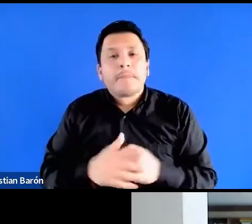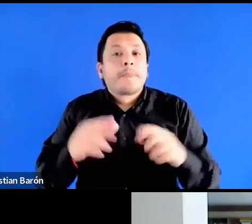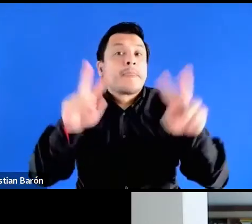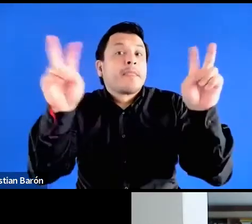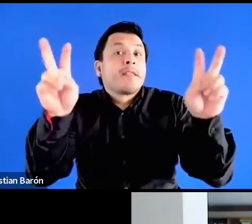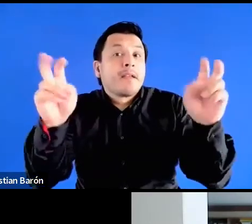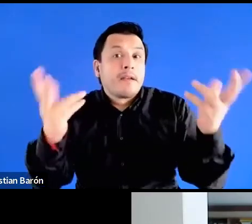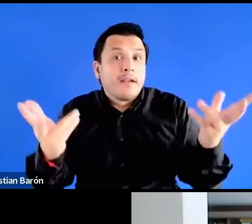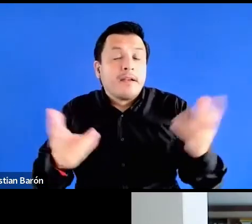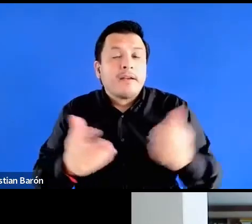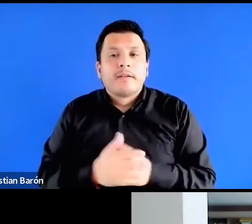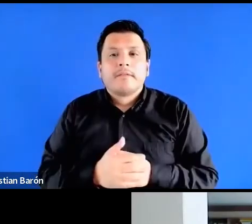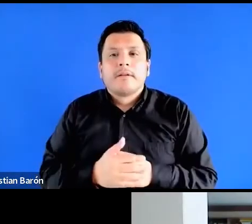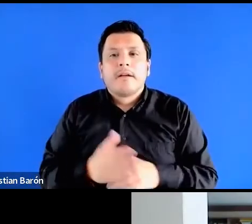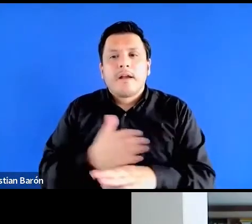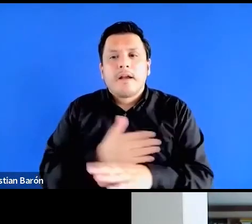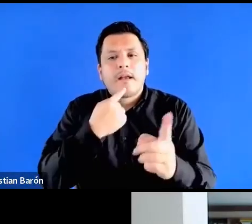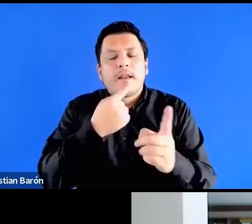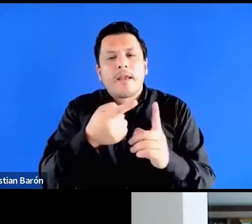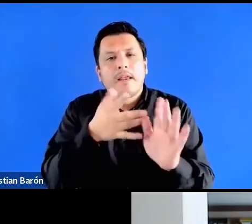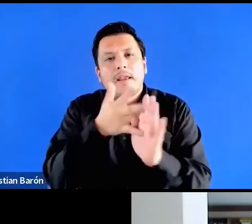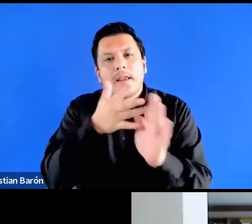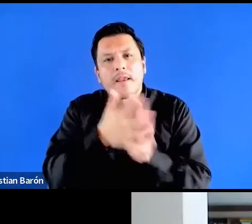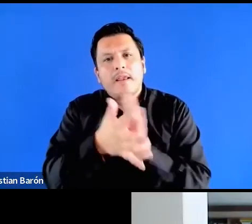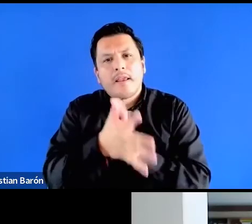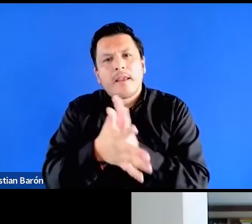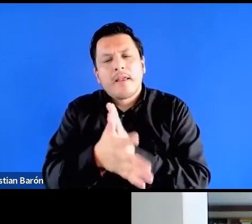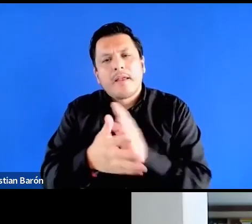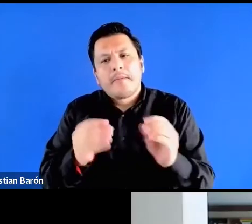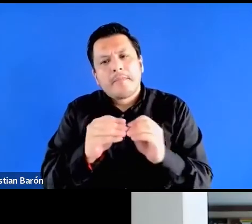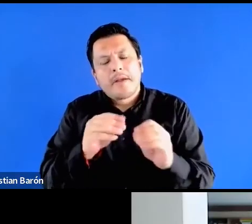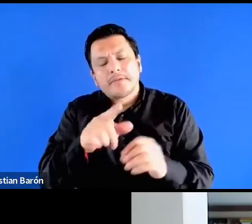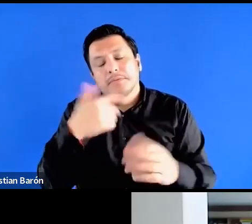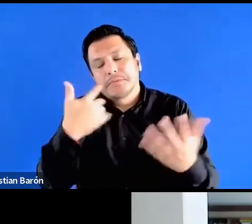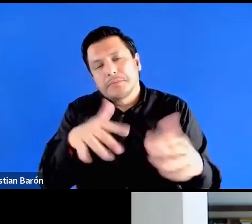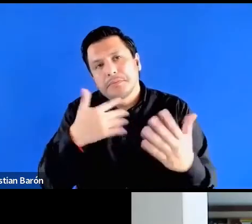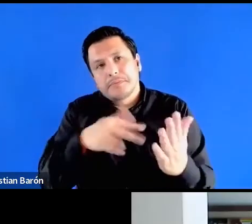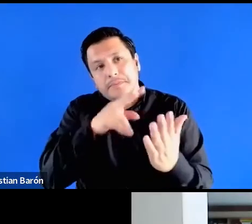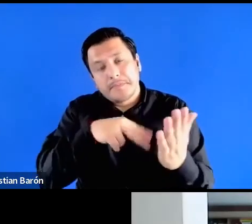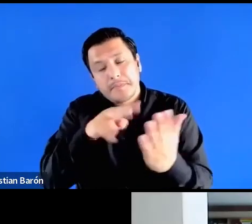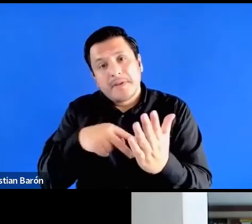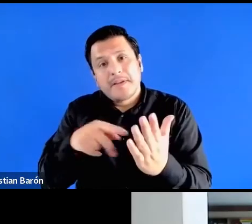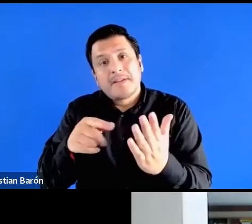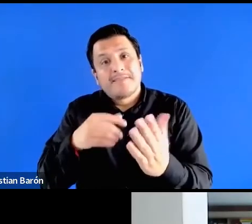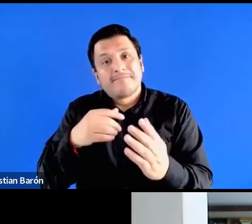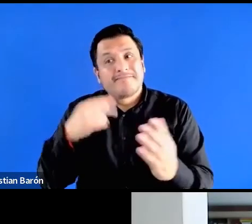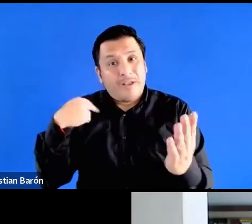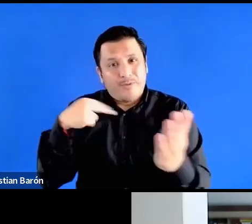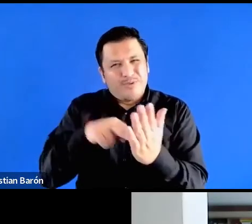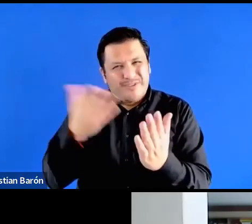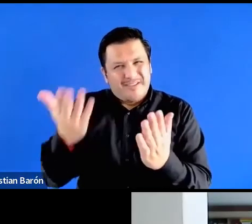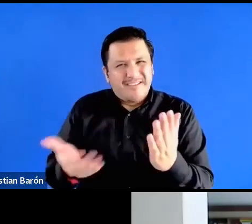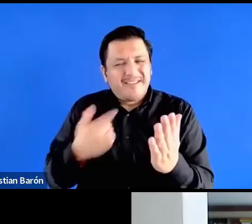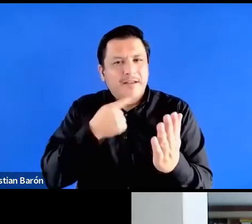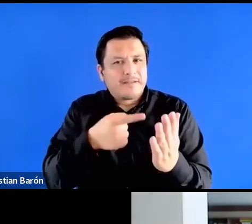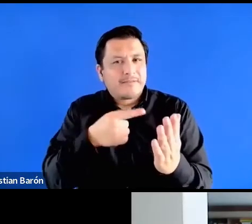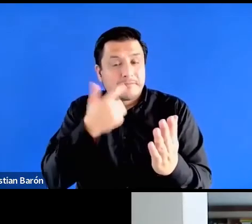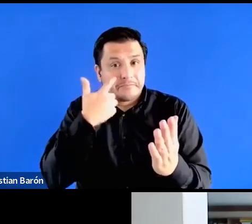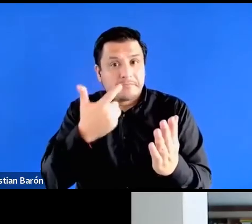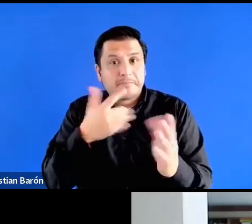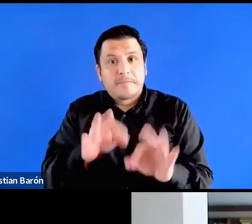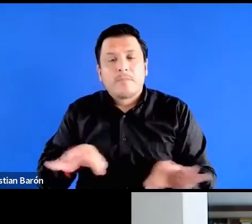el que va a hablar una cosa que me parece genial del trabajo de Mara, de este trabajo en particular